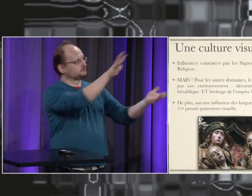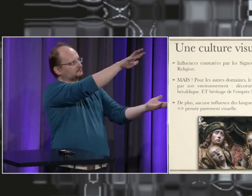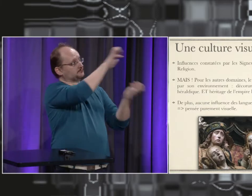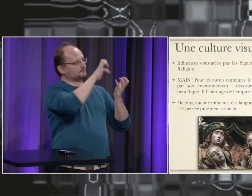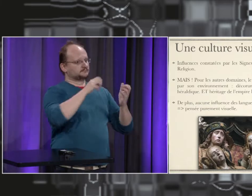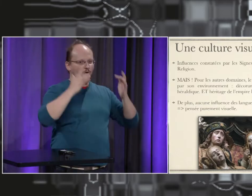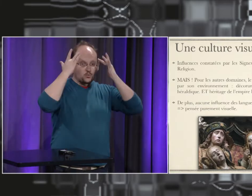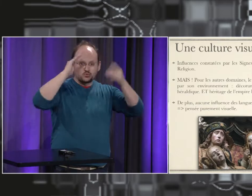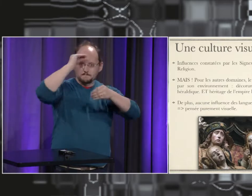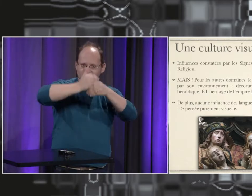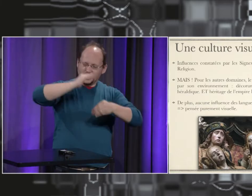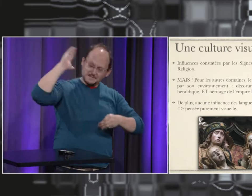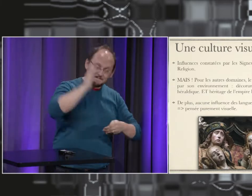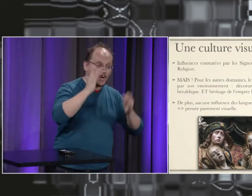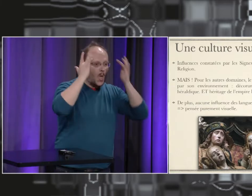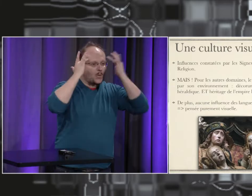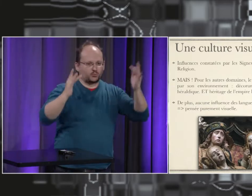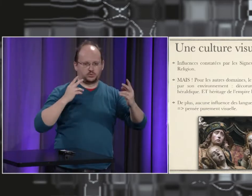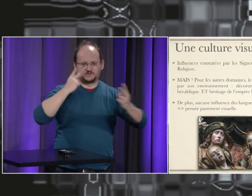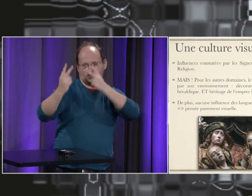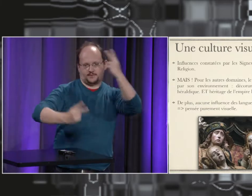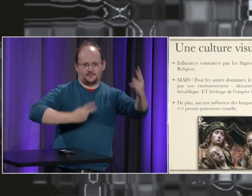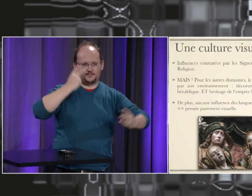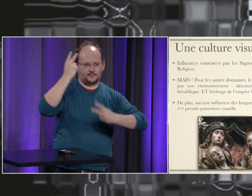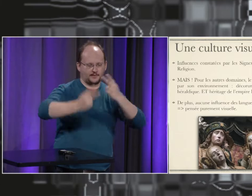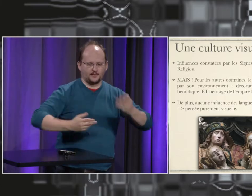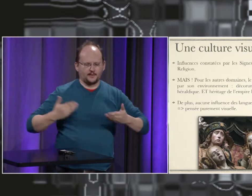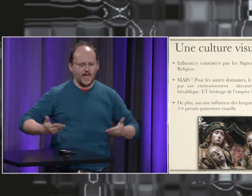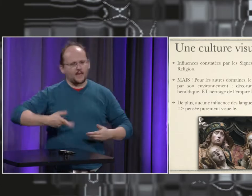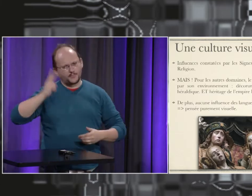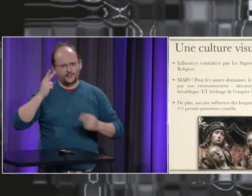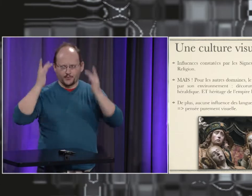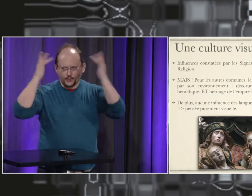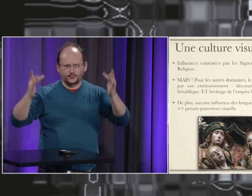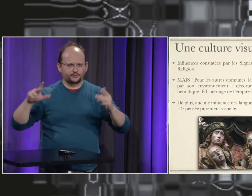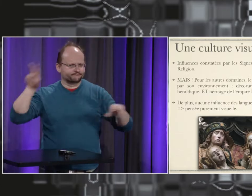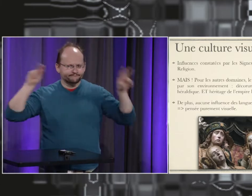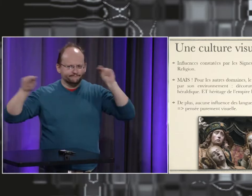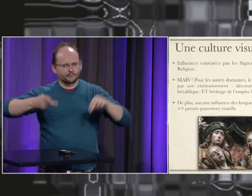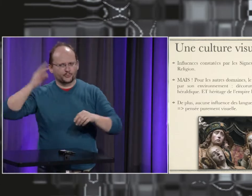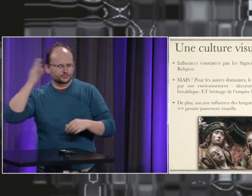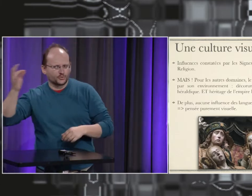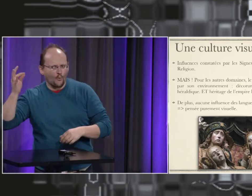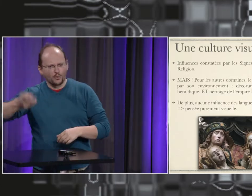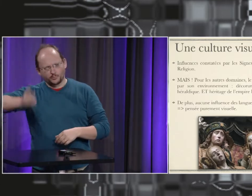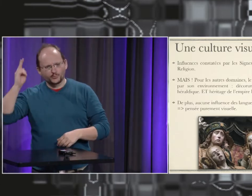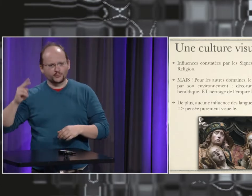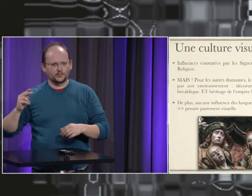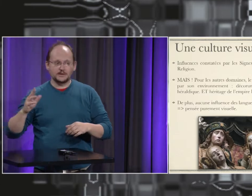lorsqu'on pense au Moyen-Âge il faut penser à la culture du Moyen-Âge le Moyen-Âge c'est une culture extrêmement visuelle aujourd'hui on est dans une